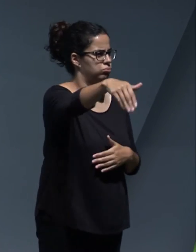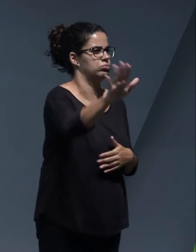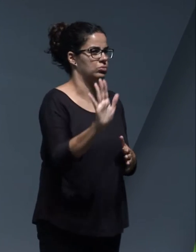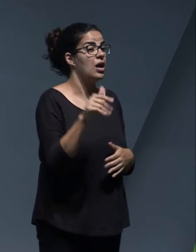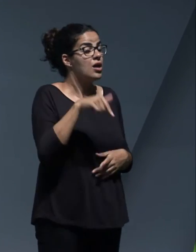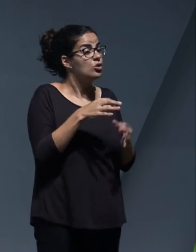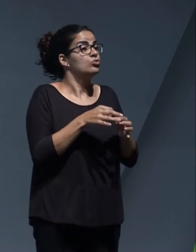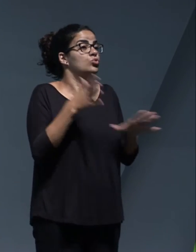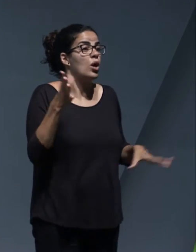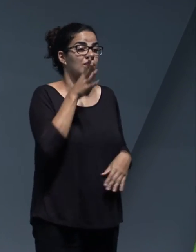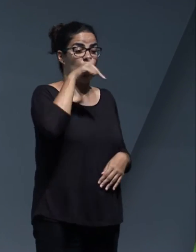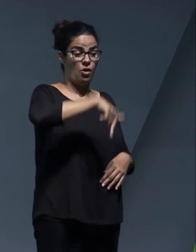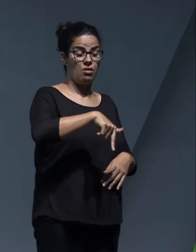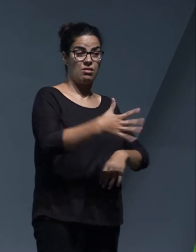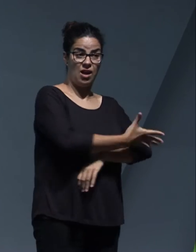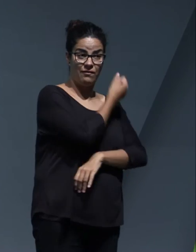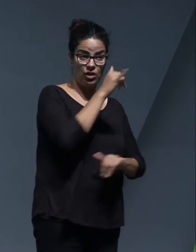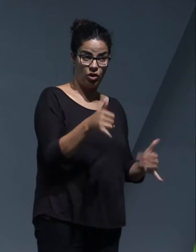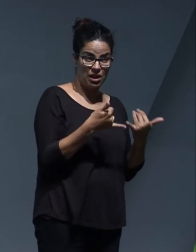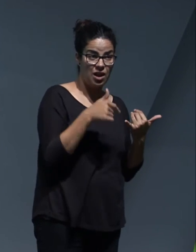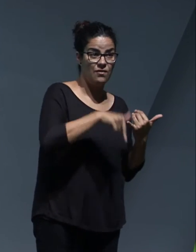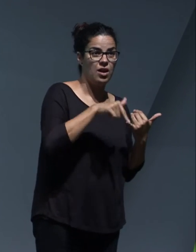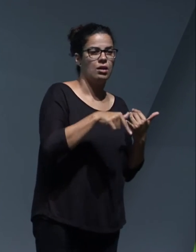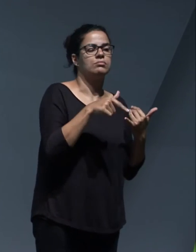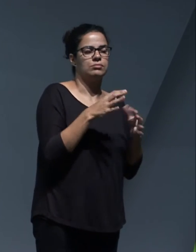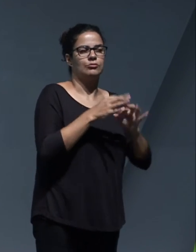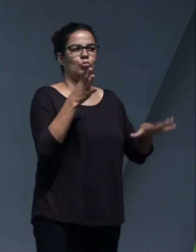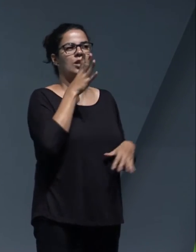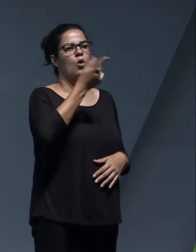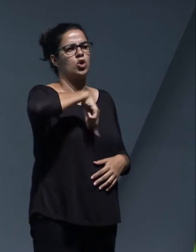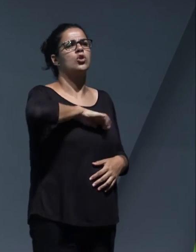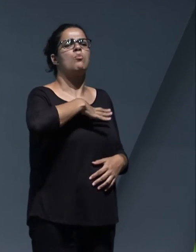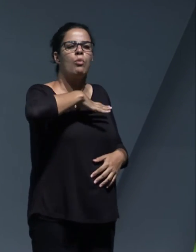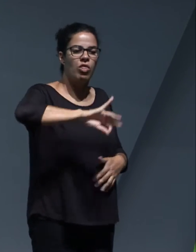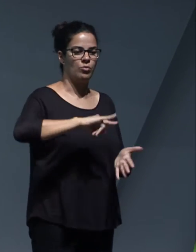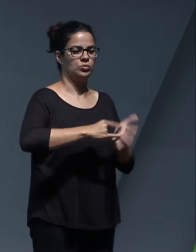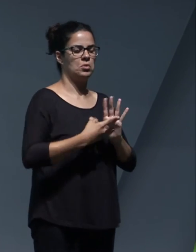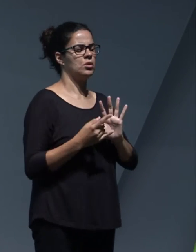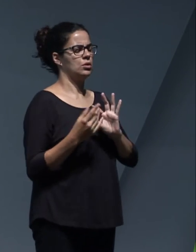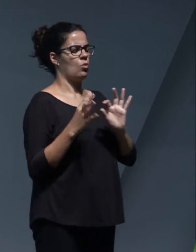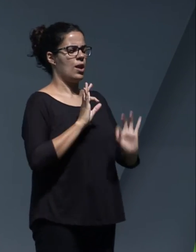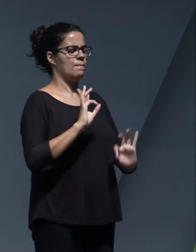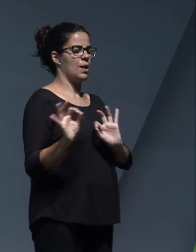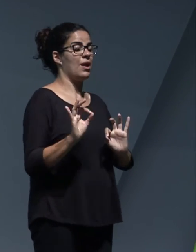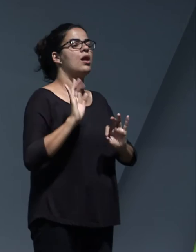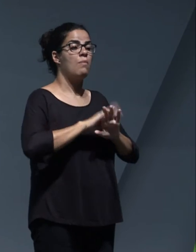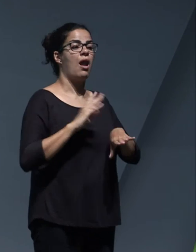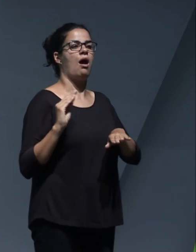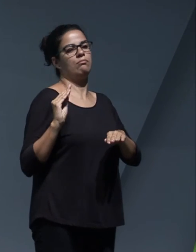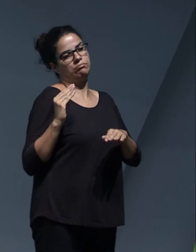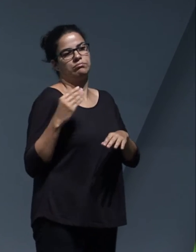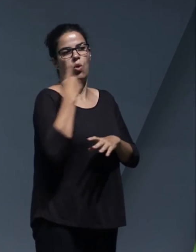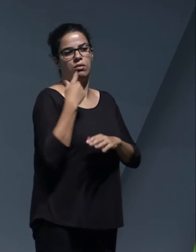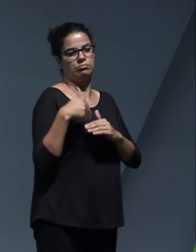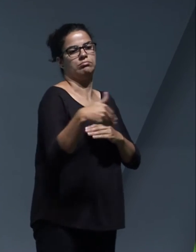cabildo insular de Tenerife, es que somos capaces de diseñar proyectos que perduren en el tiempo, que tengan que ser desarrollados por varias